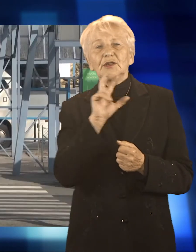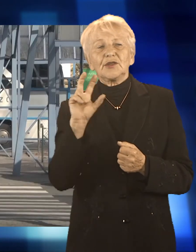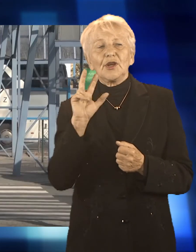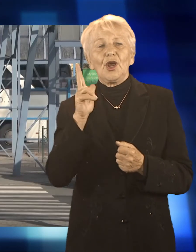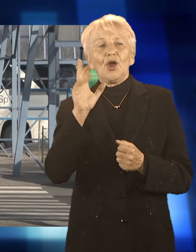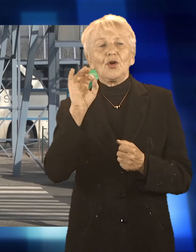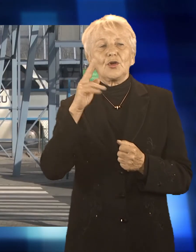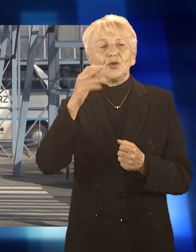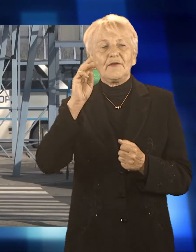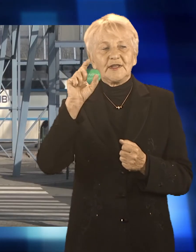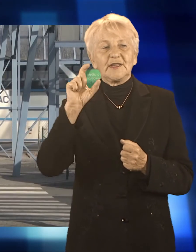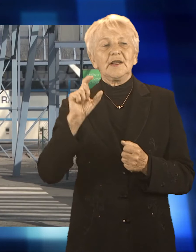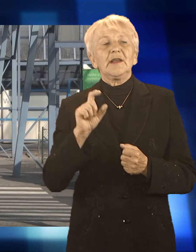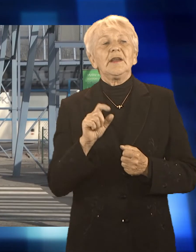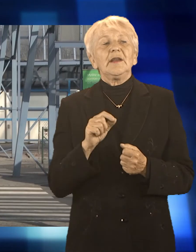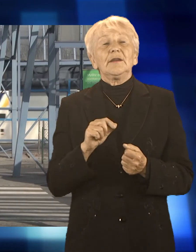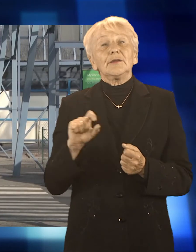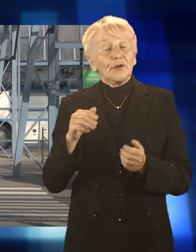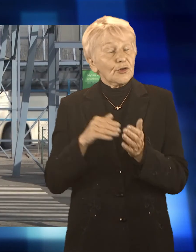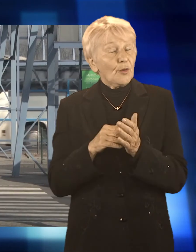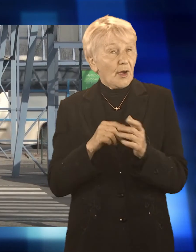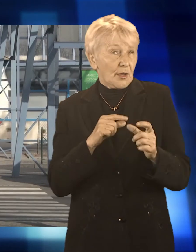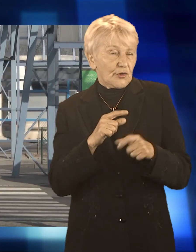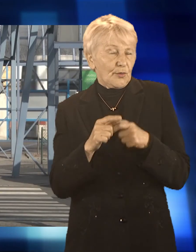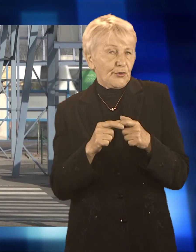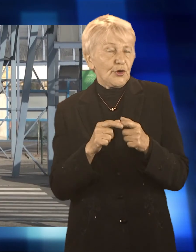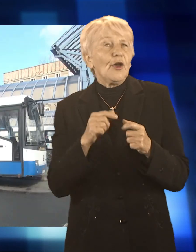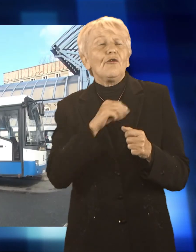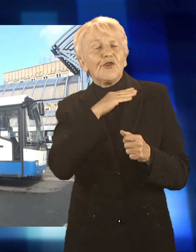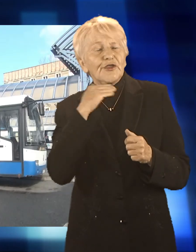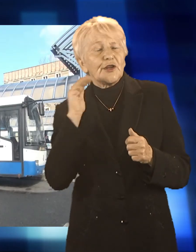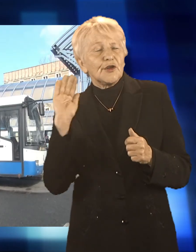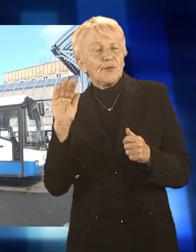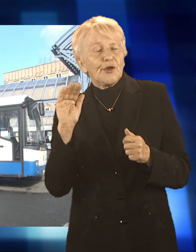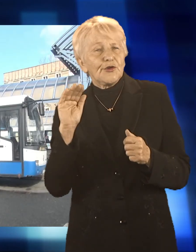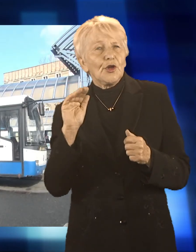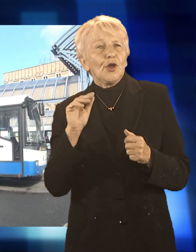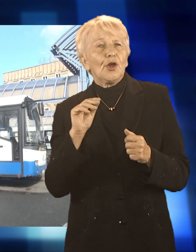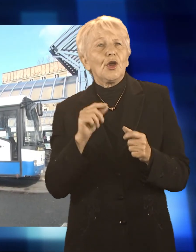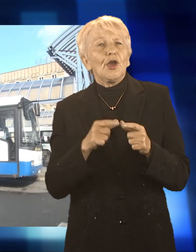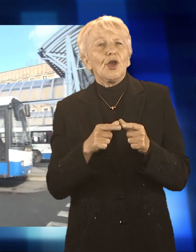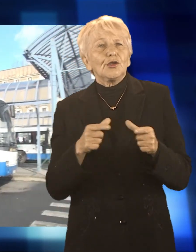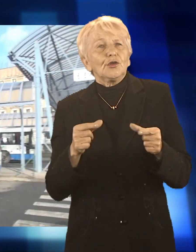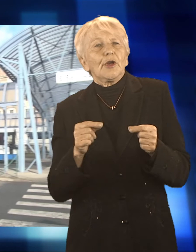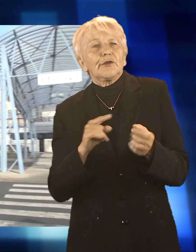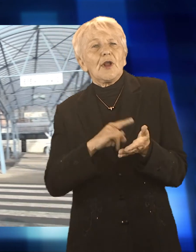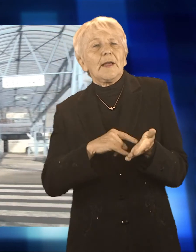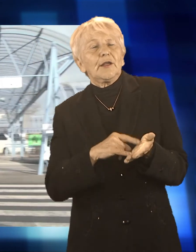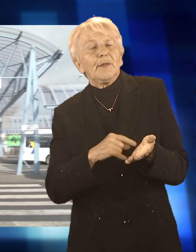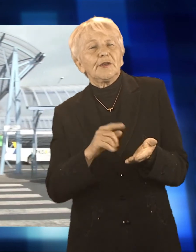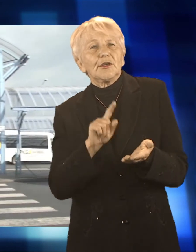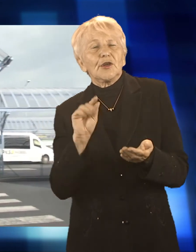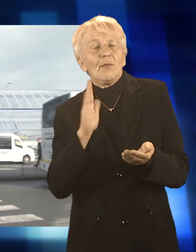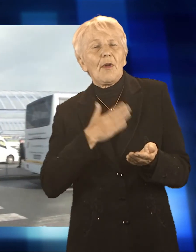seniorów z całego powiatu raciborskiego. Co trzeba zrobić, by potwierdzić takie uprawnienie? Otóż wystarczy tylko okazać kierowcę dokument ze zdjęciem